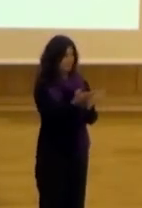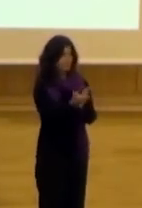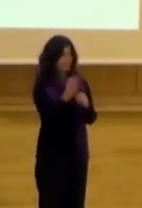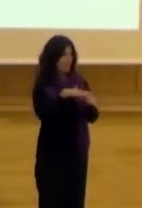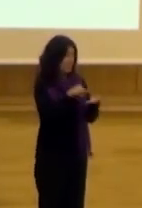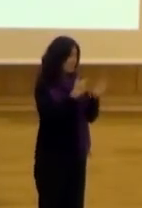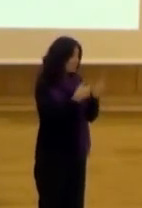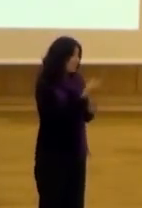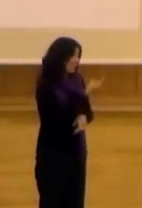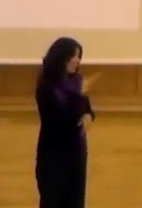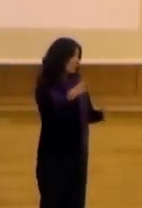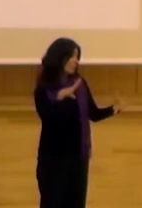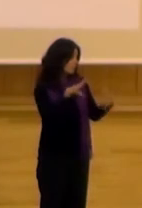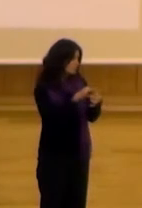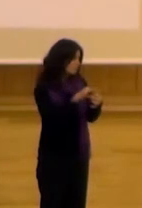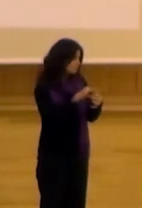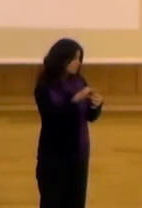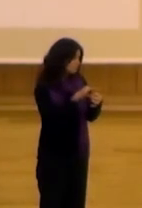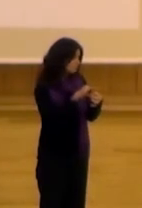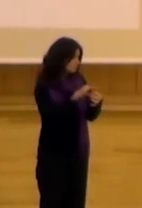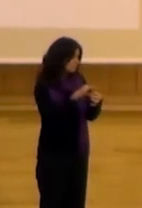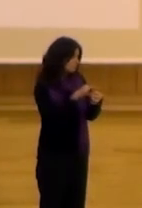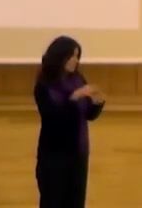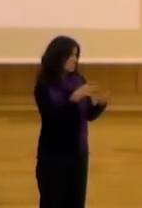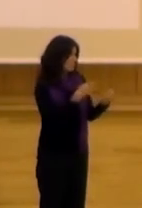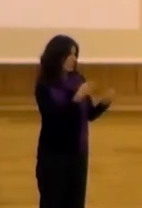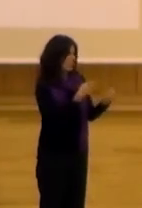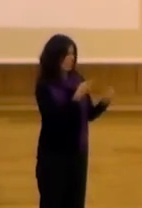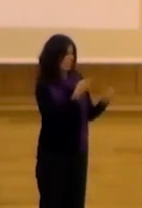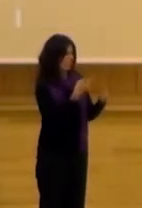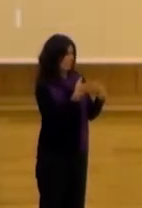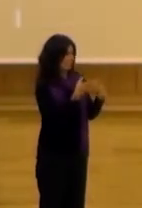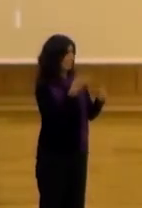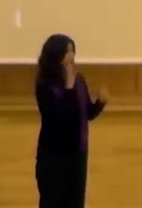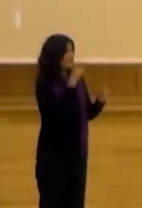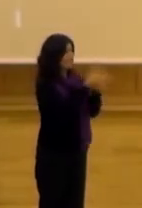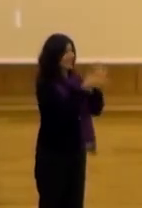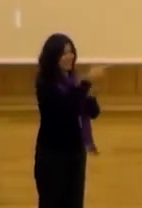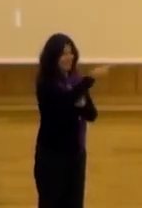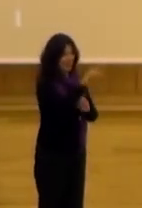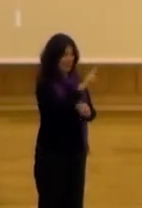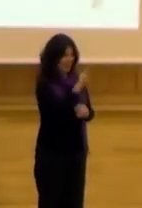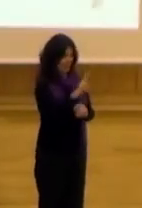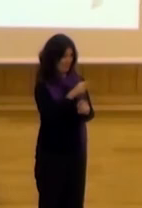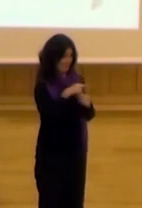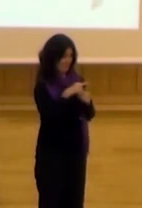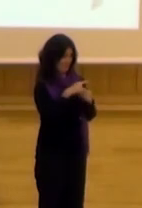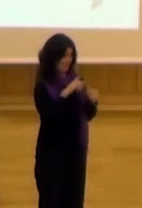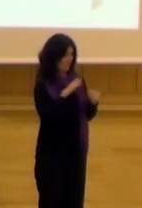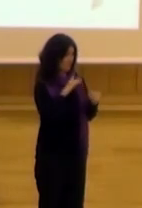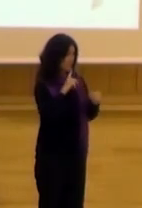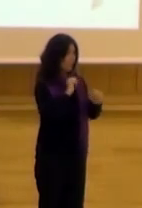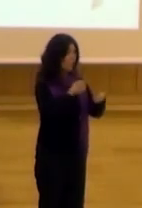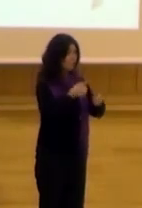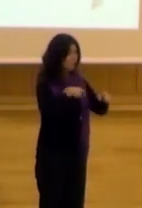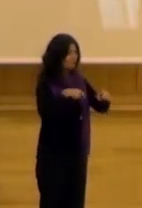proyectos que algunas tienen que ver con procesos de gentrificación como los que hablaba Raquel. Al inicio, digamos, estos barrios